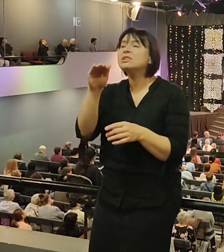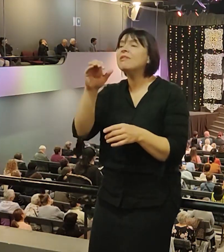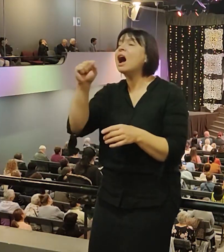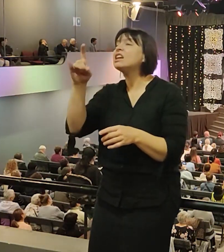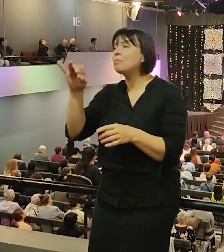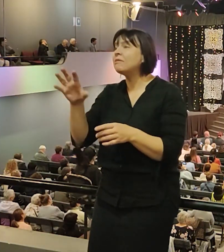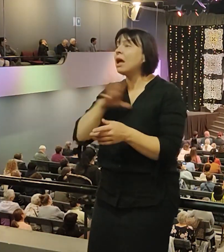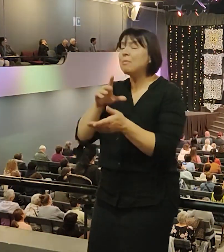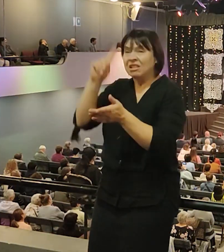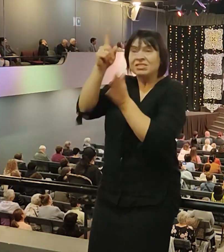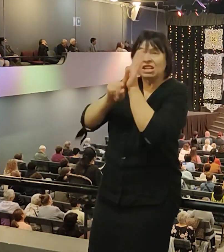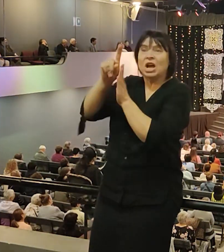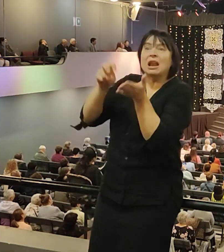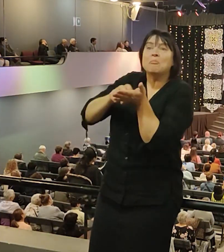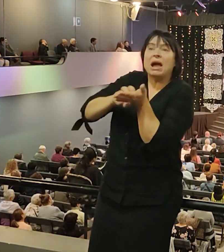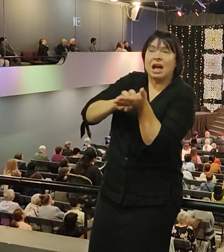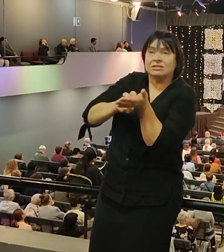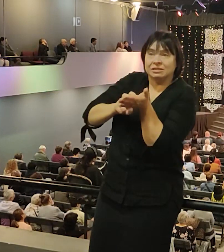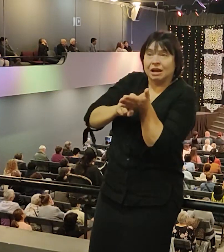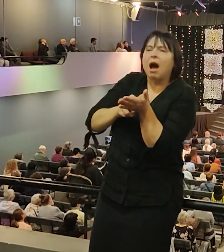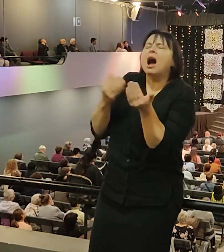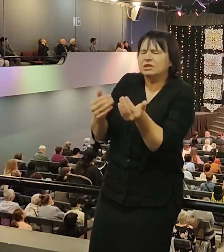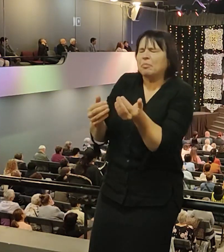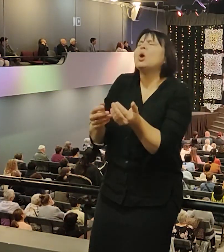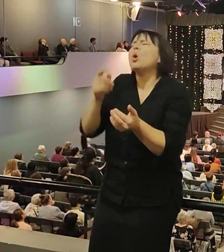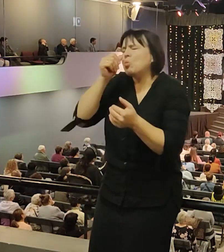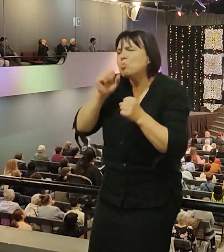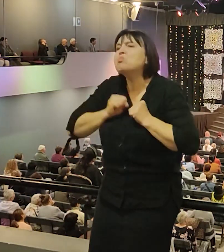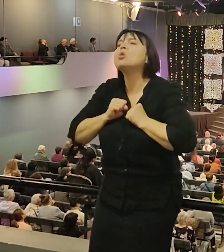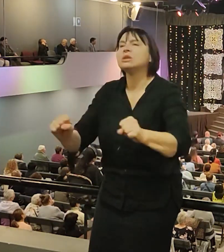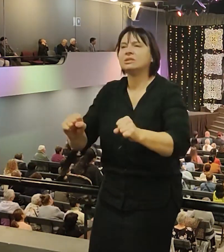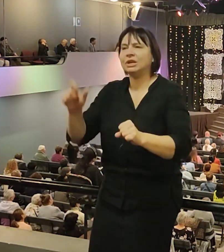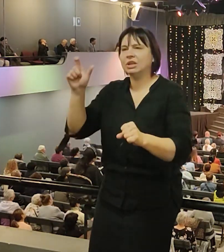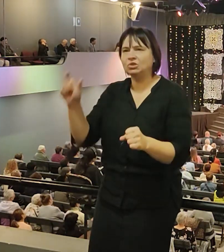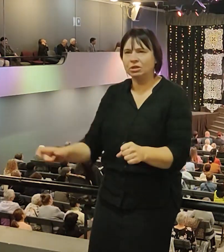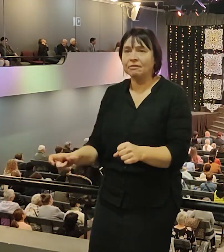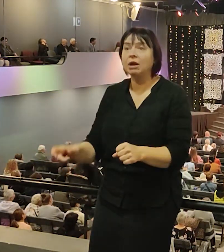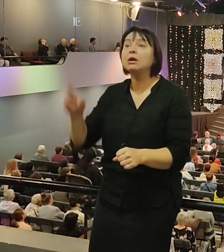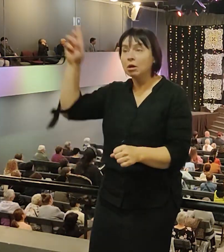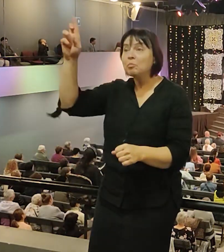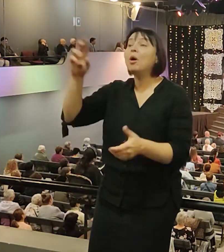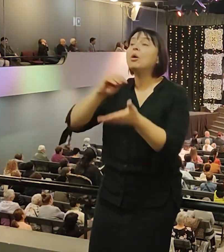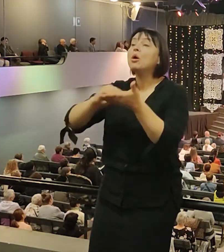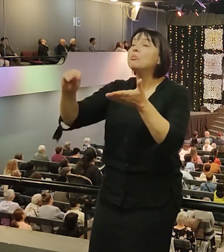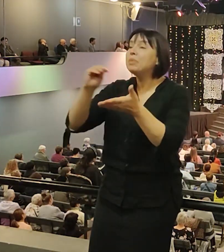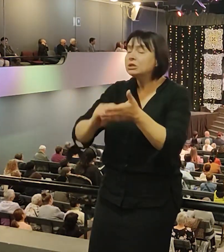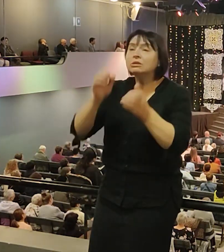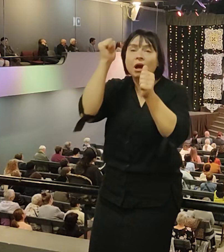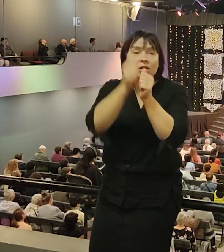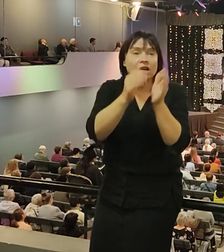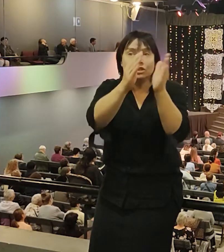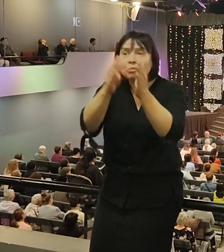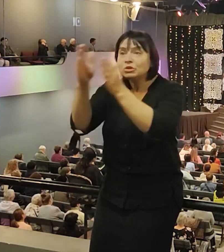был, стал мужественным человеком. Бог пишет с нами свою историю. И Он пишет с нами